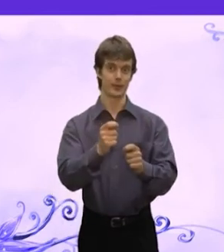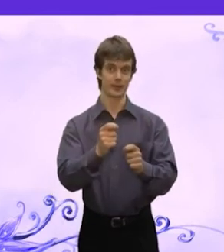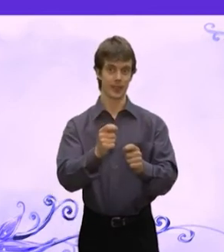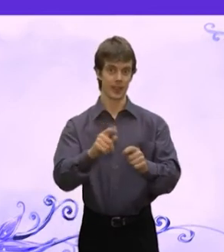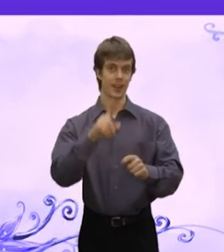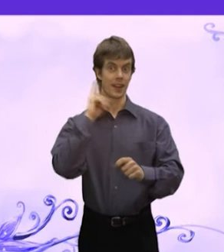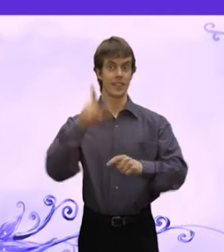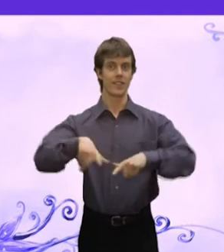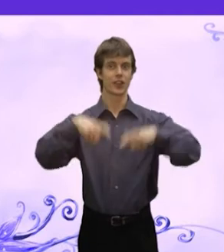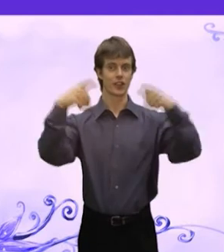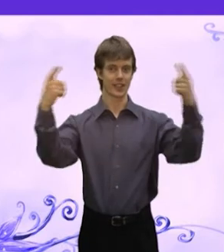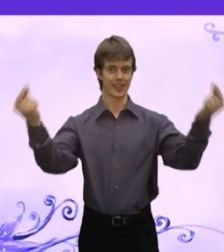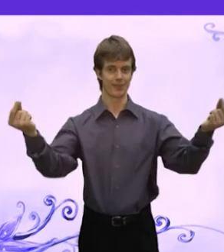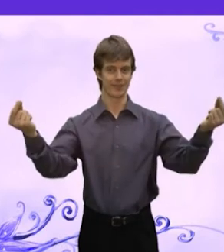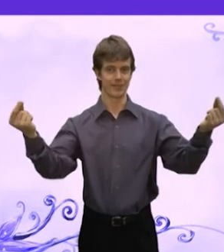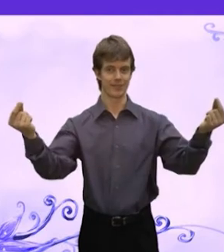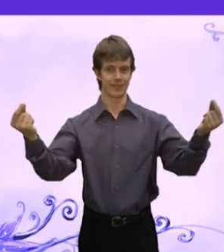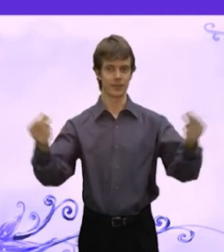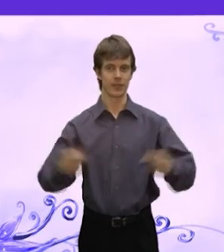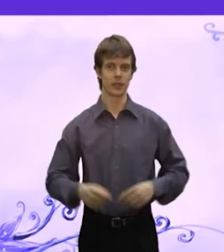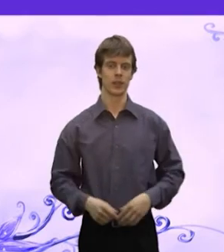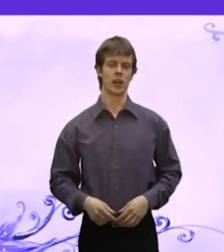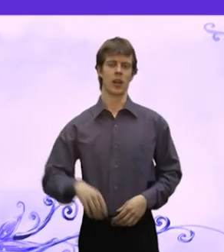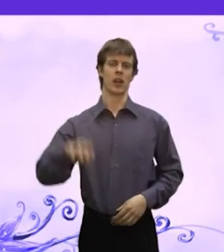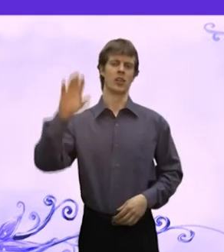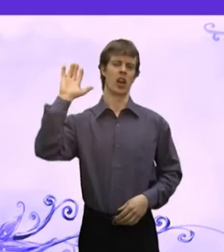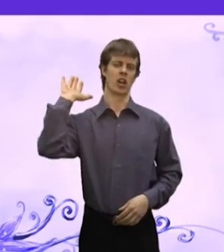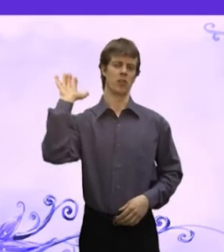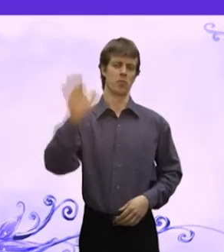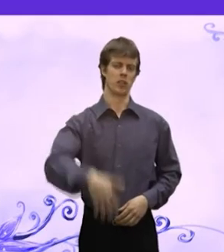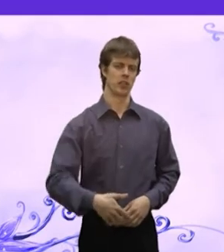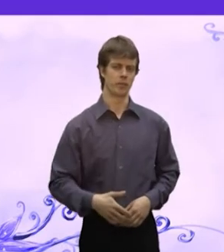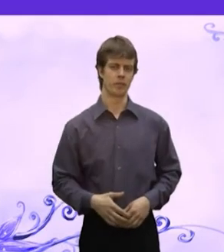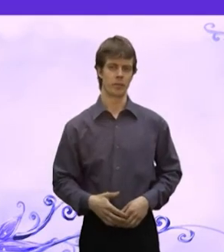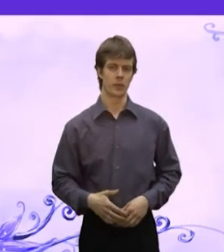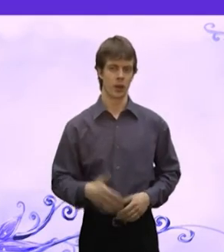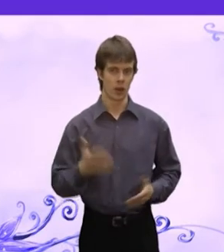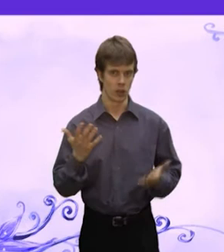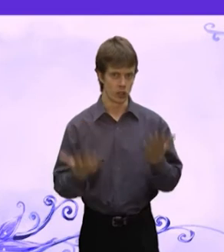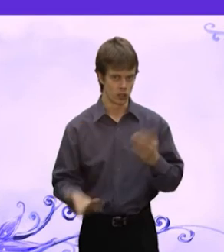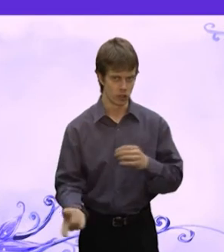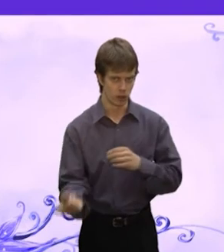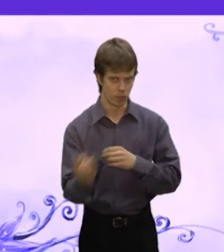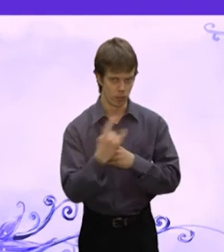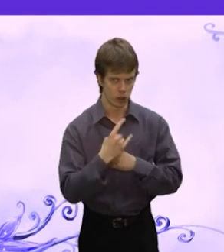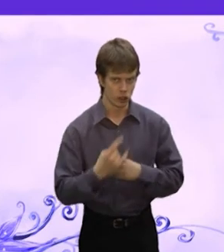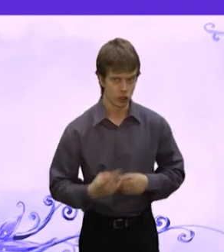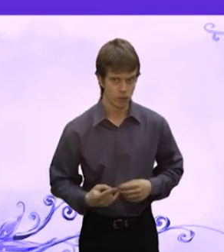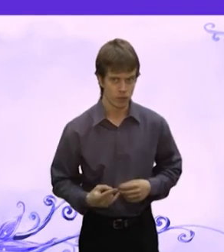вершки Быть так, а если обманешь,